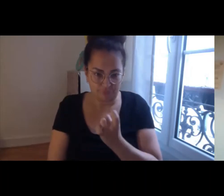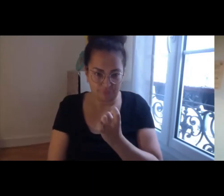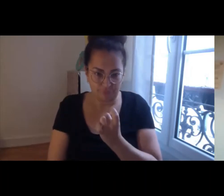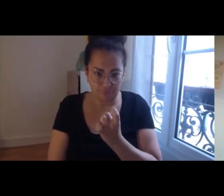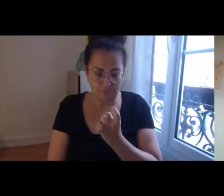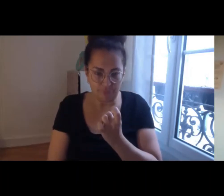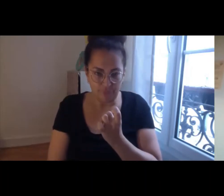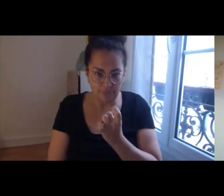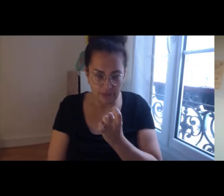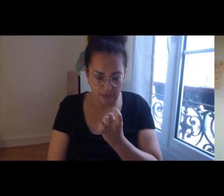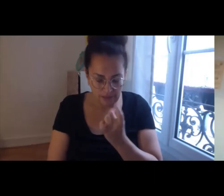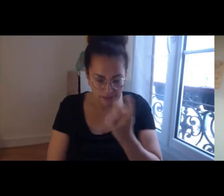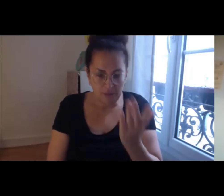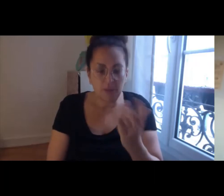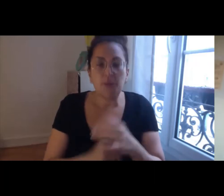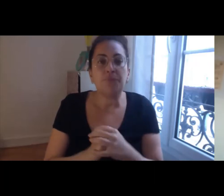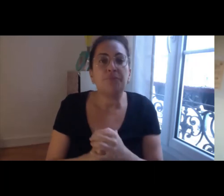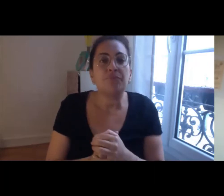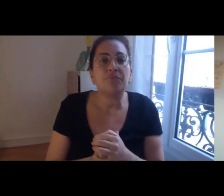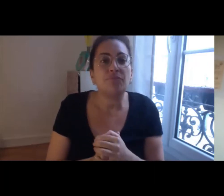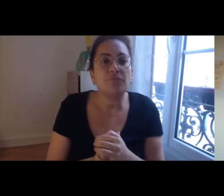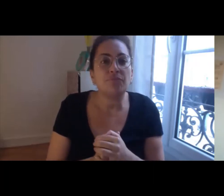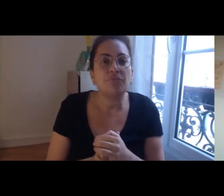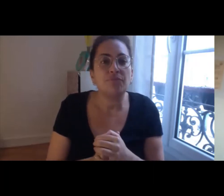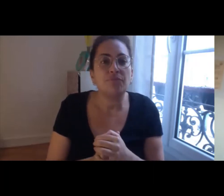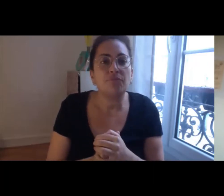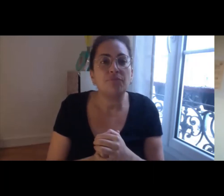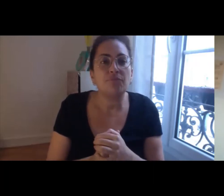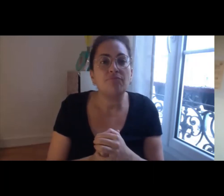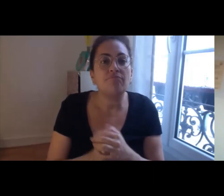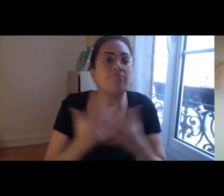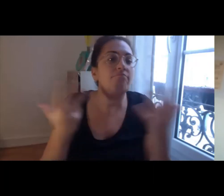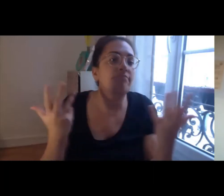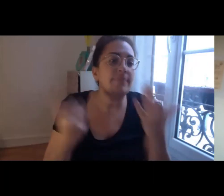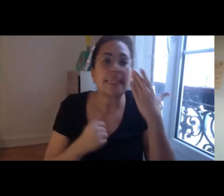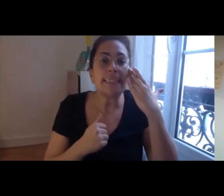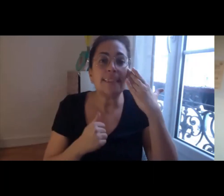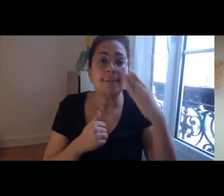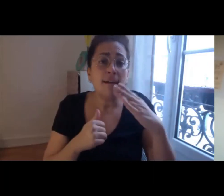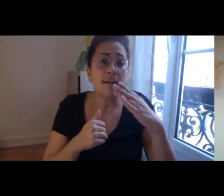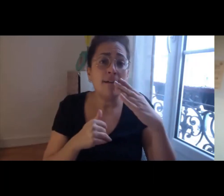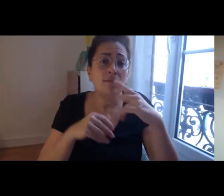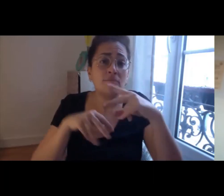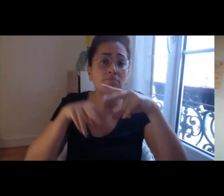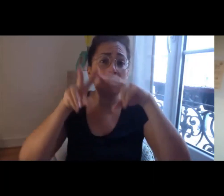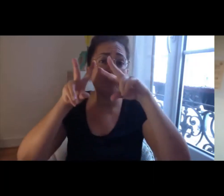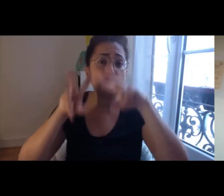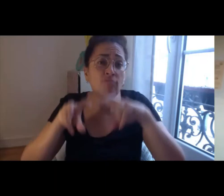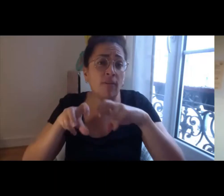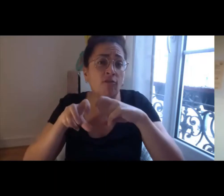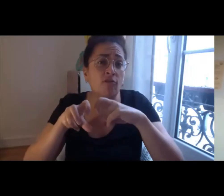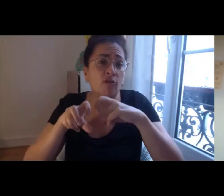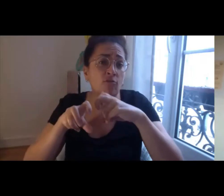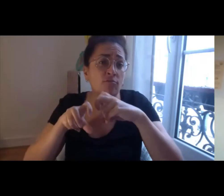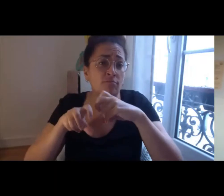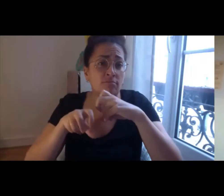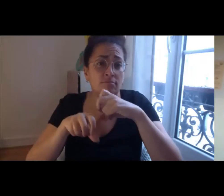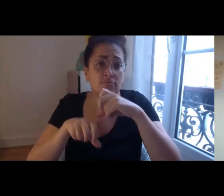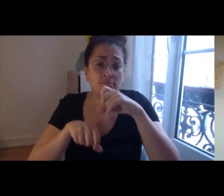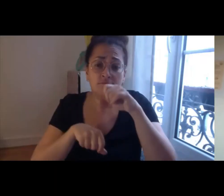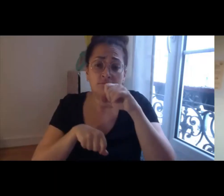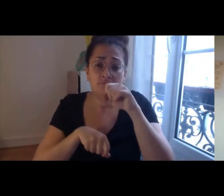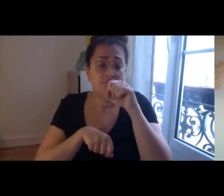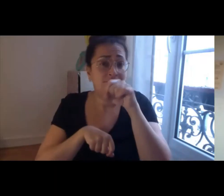donc comme dans tous travaux de recherche quand une fois